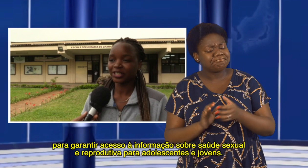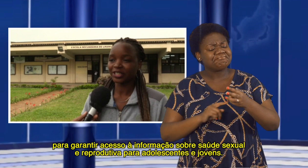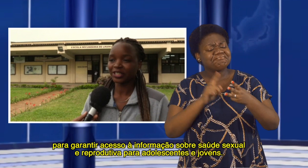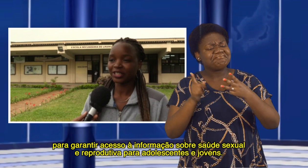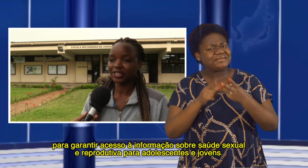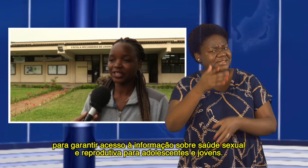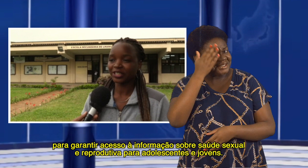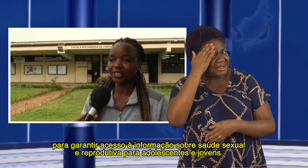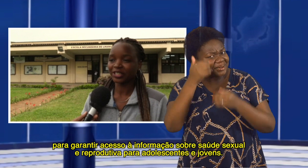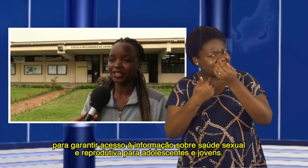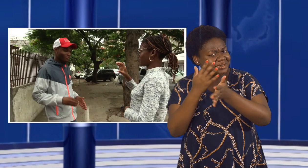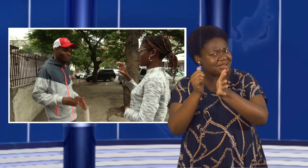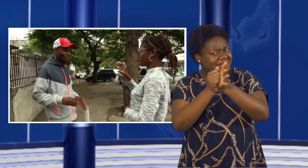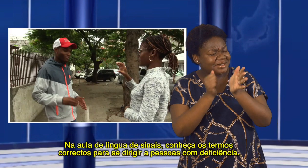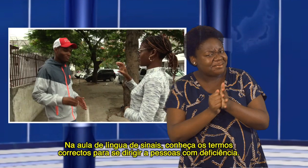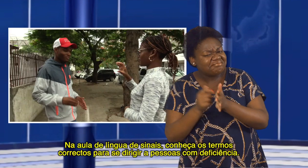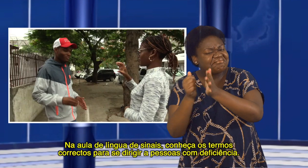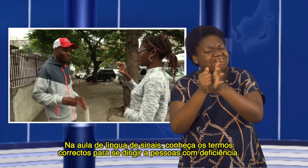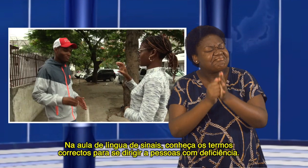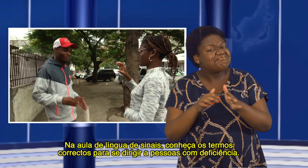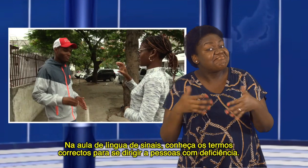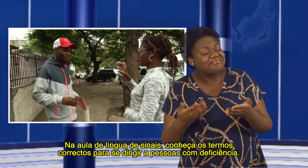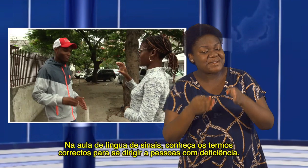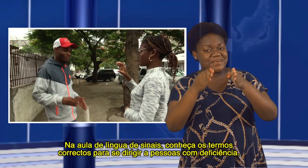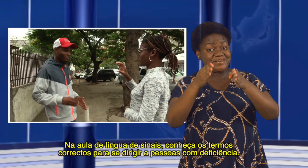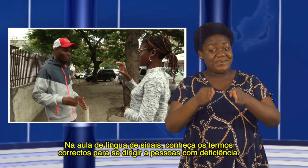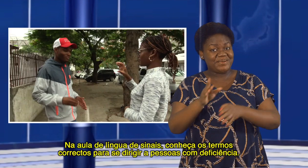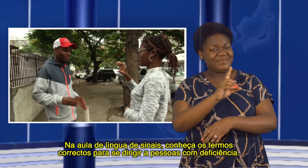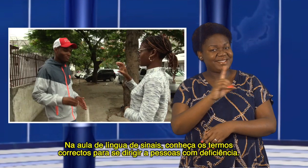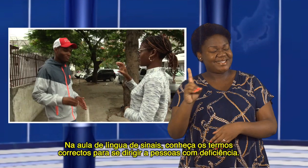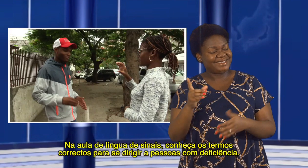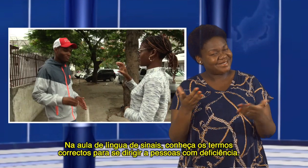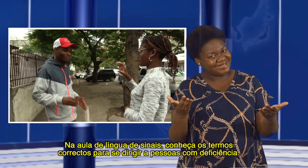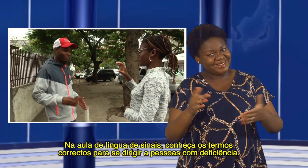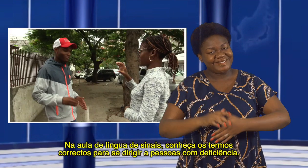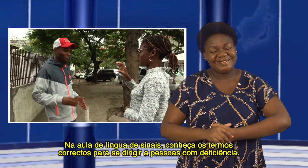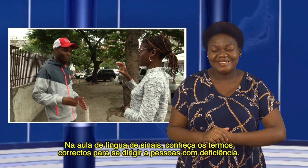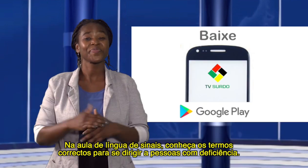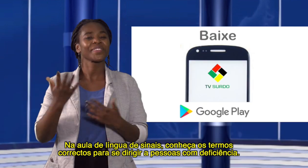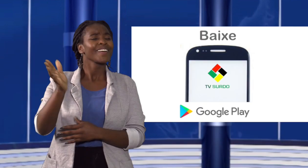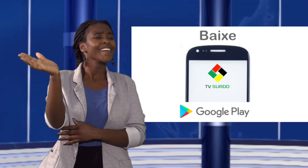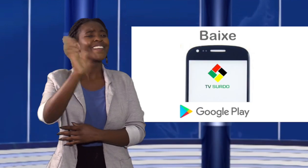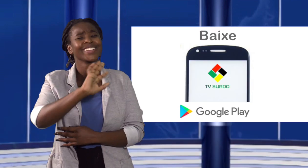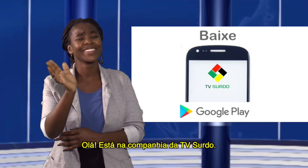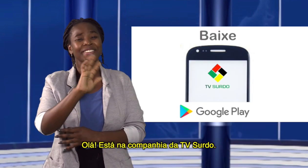adolescentes e jovens. Na aula de língua de sinais, conheça os termos corretos para se dirigir a pessoas com deficiência. Olá,